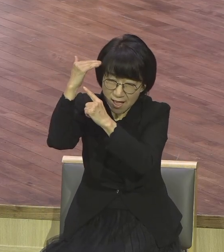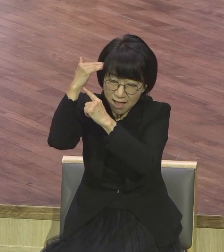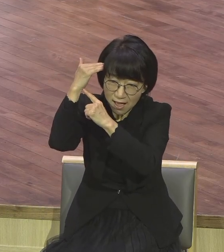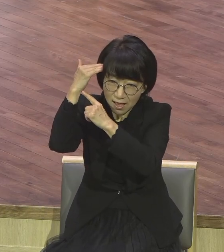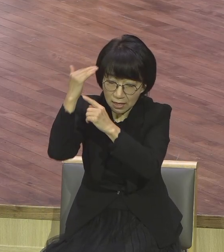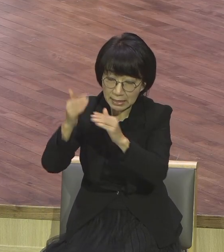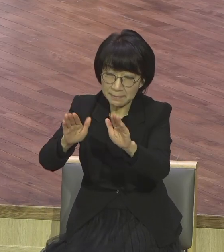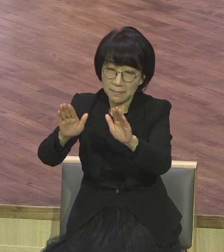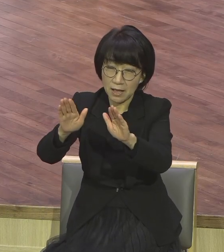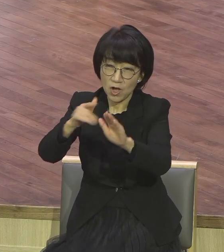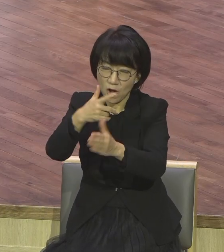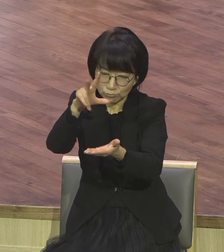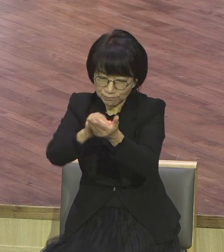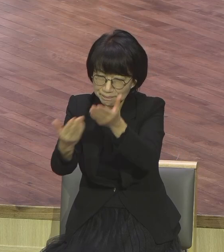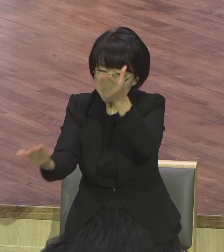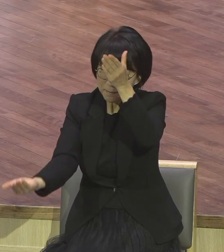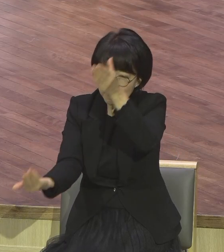발판이 되는 플랫폼이 된다.